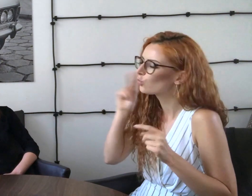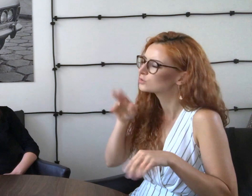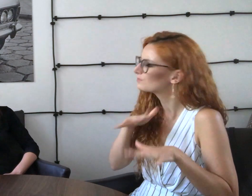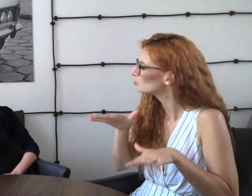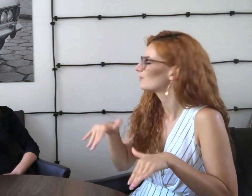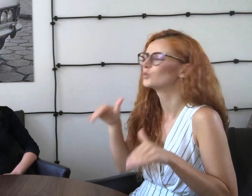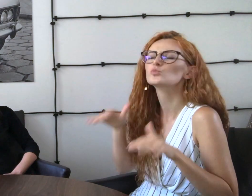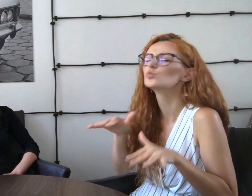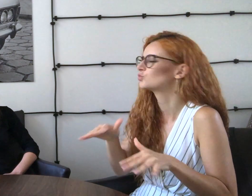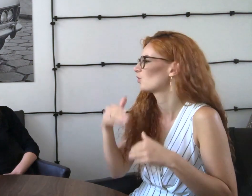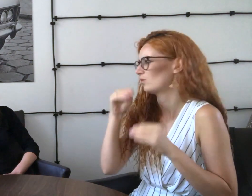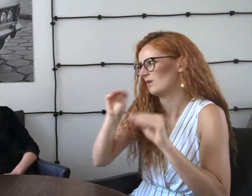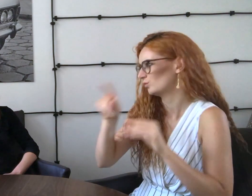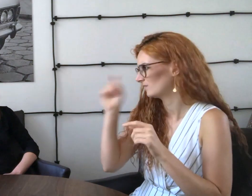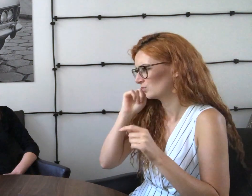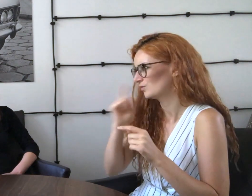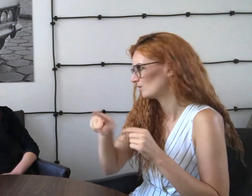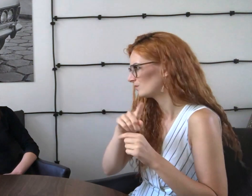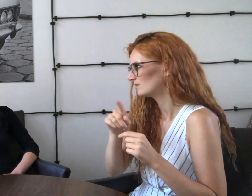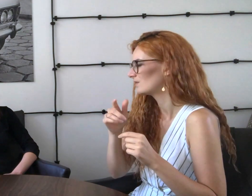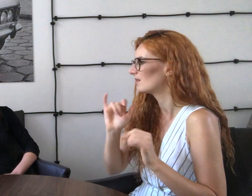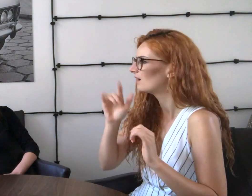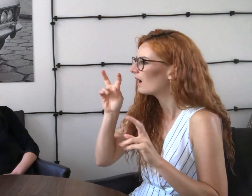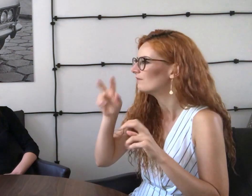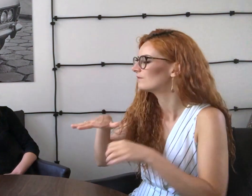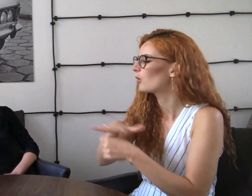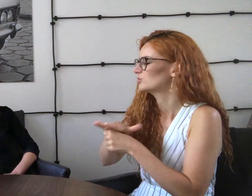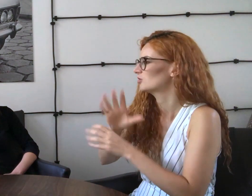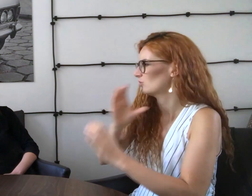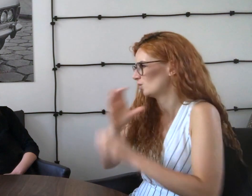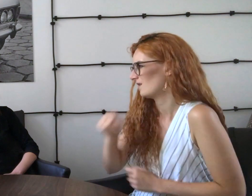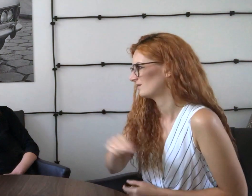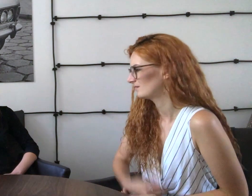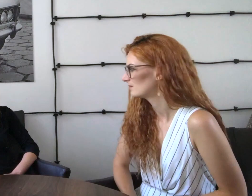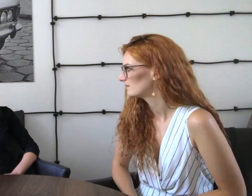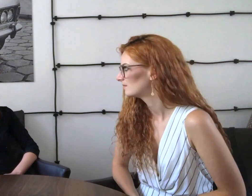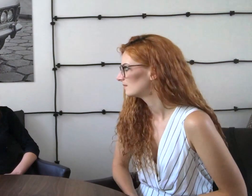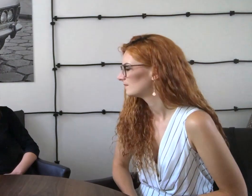głusi mogą bardzo wiele rzeczy nauczyć słyszących w obszarze komunikacji.